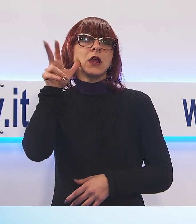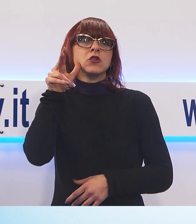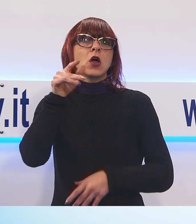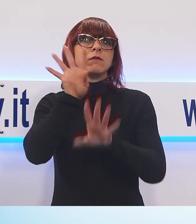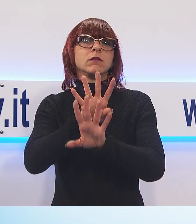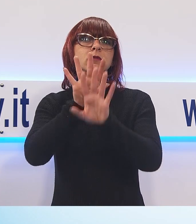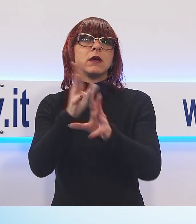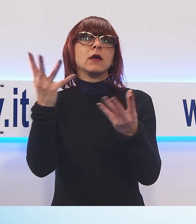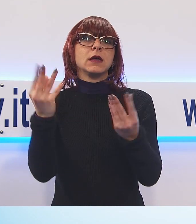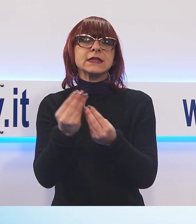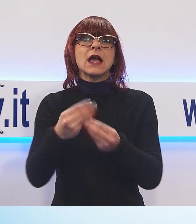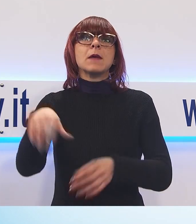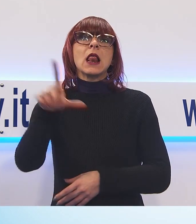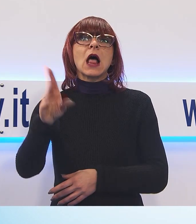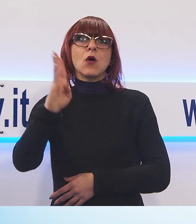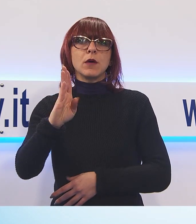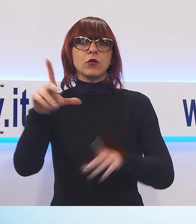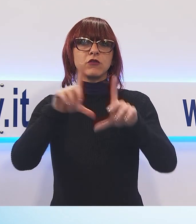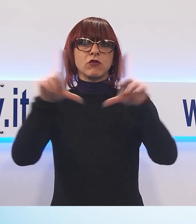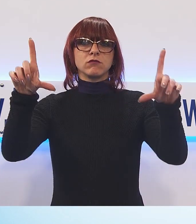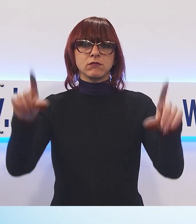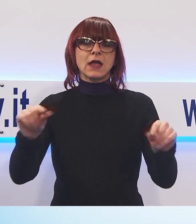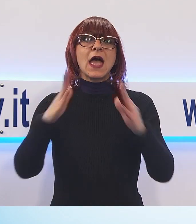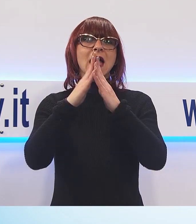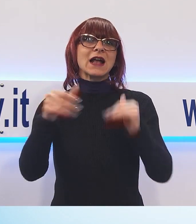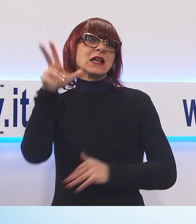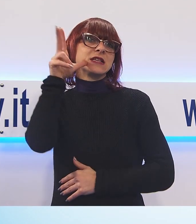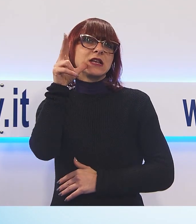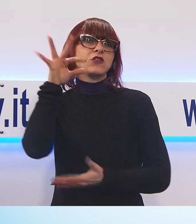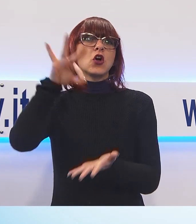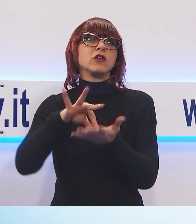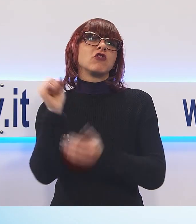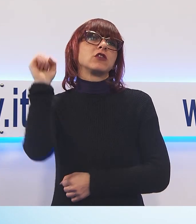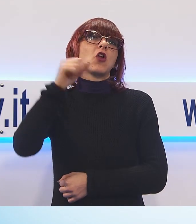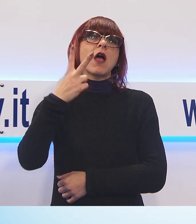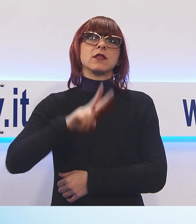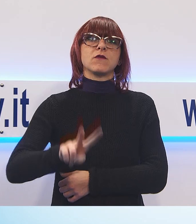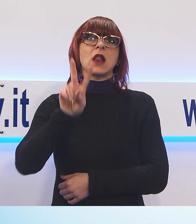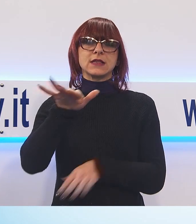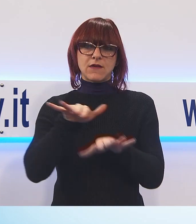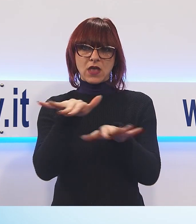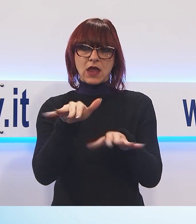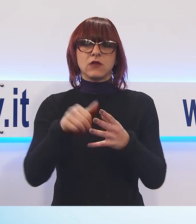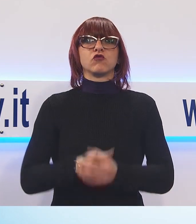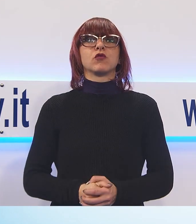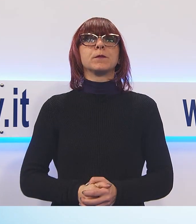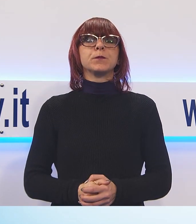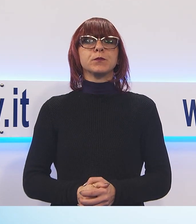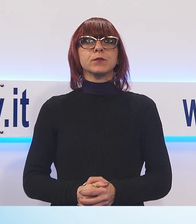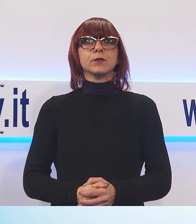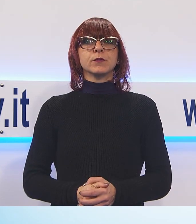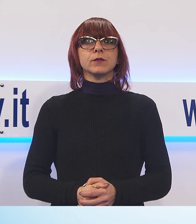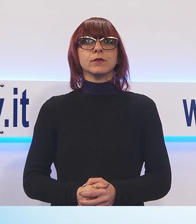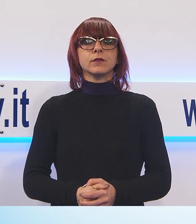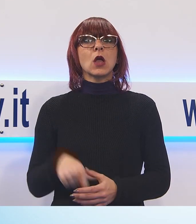marciato con lo striscione della Casa delle Donne Centro Antiviolenza di Viareggio. E questo accade mentre c'è una polemica in corso tra il